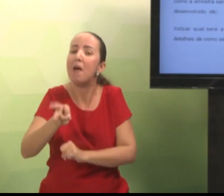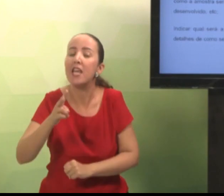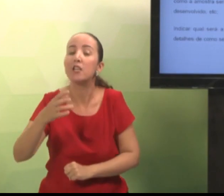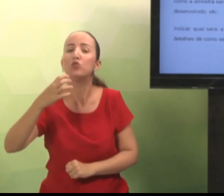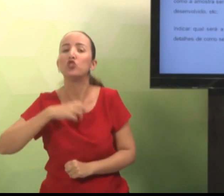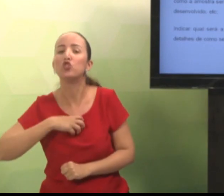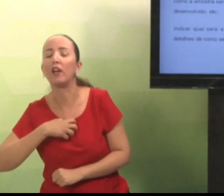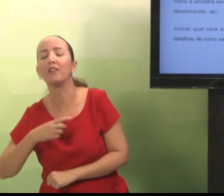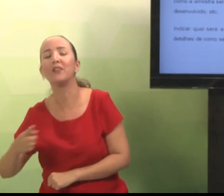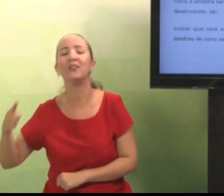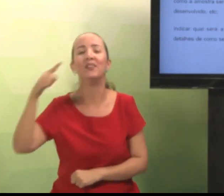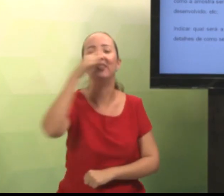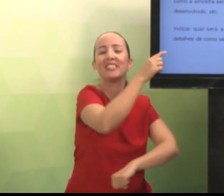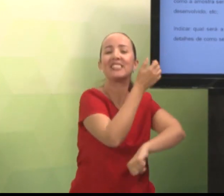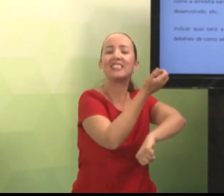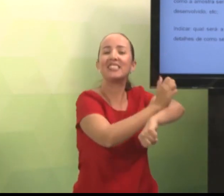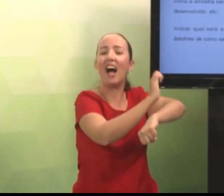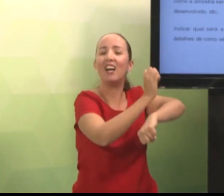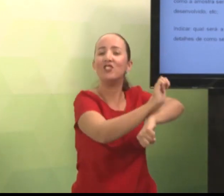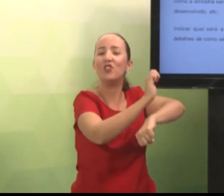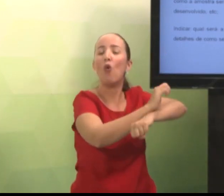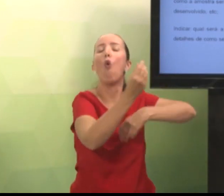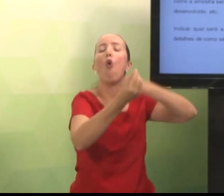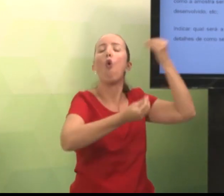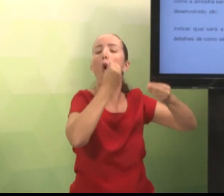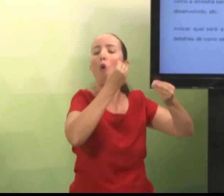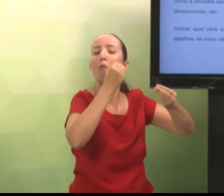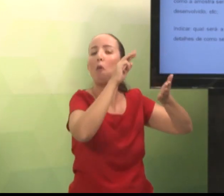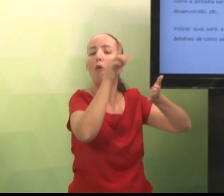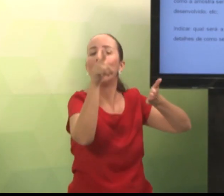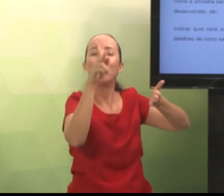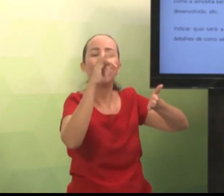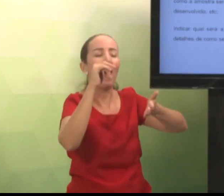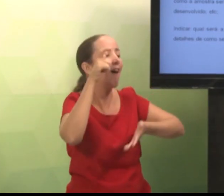Então, você pode utilizar da mesma forma que o estágio.